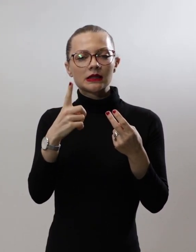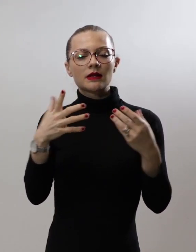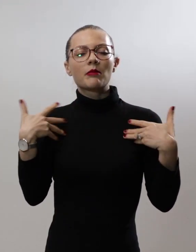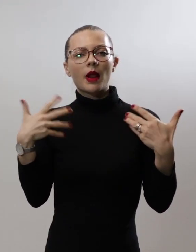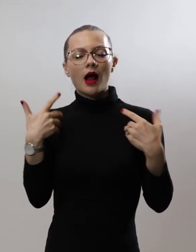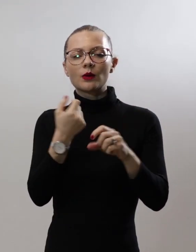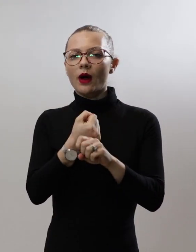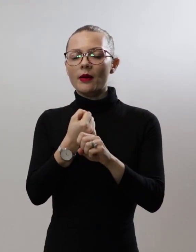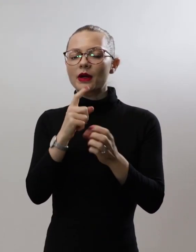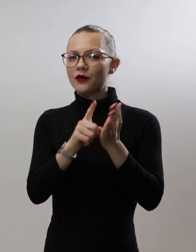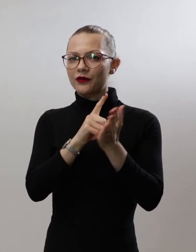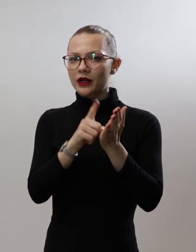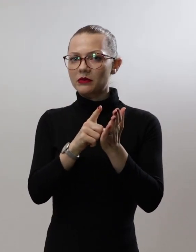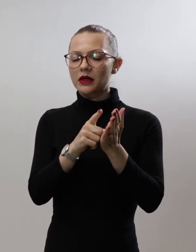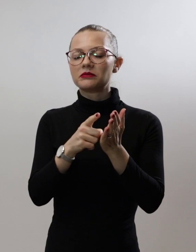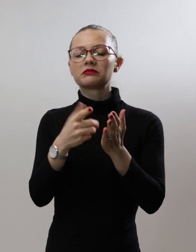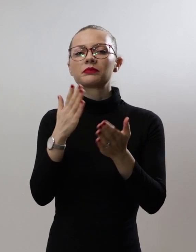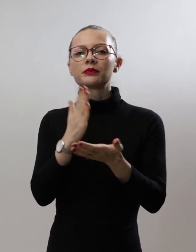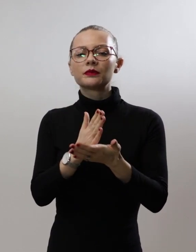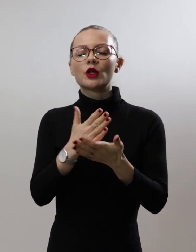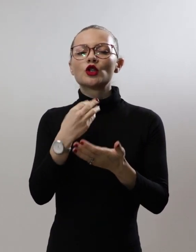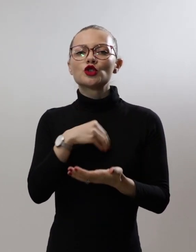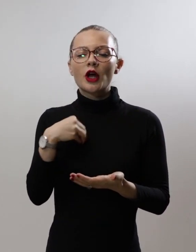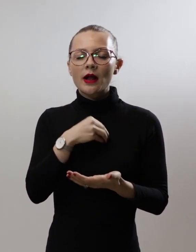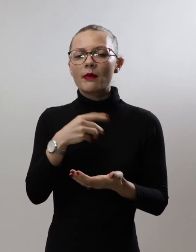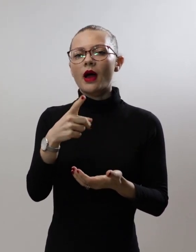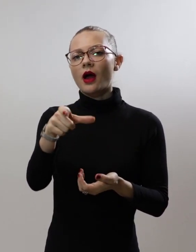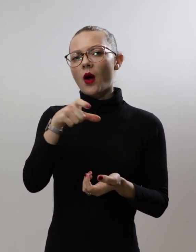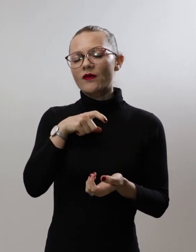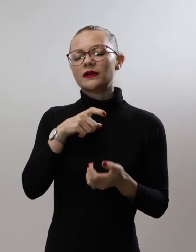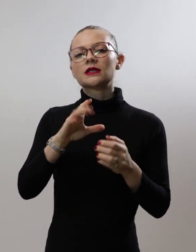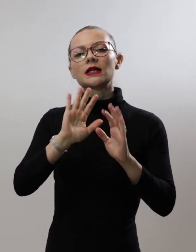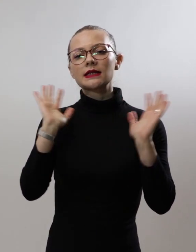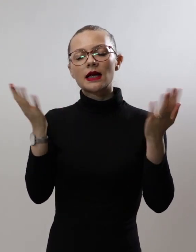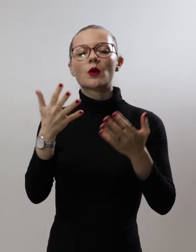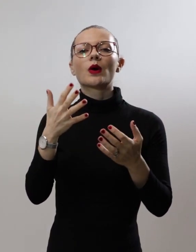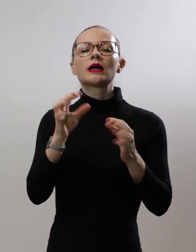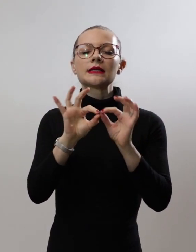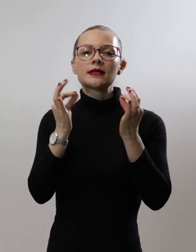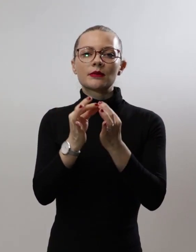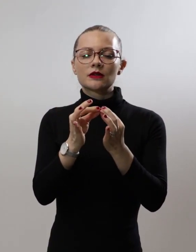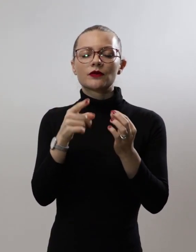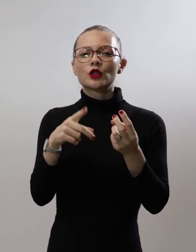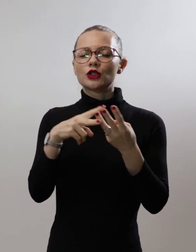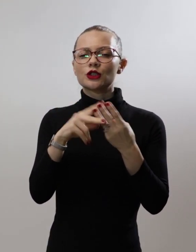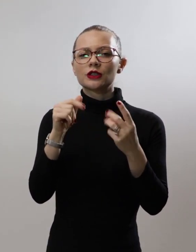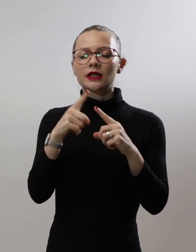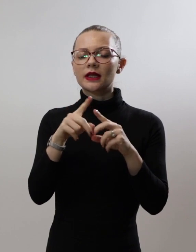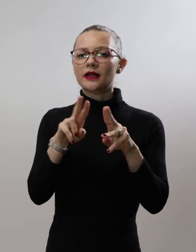некој начин било желба и обврска на секоја семејство. Жртвеникот бил нарачуван или